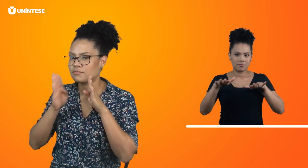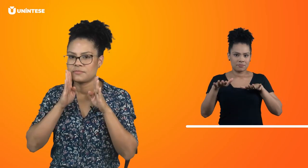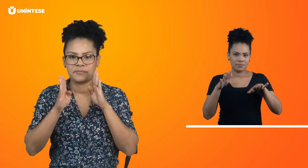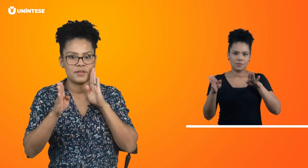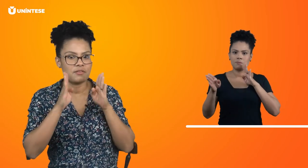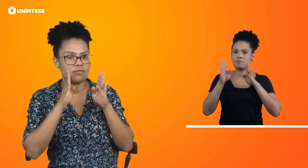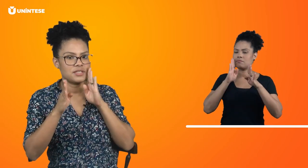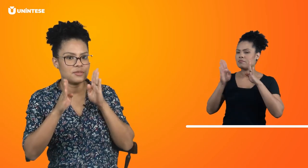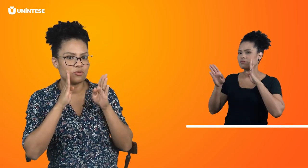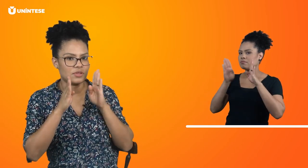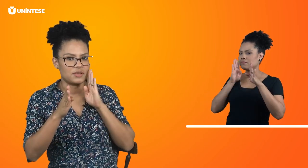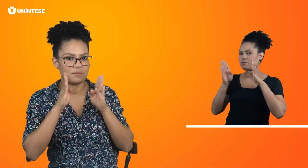Facebook.